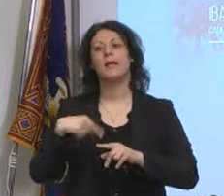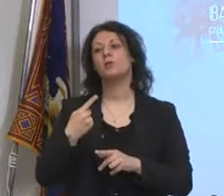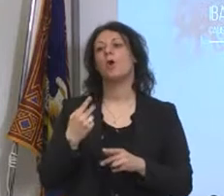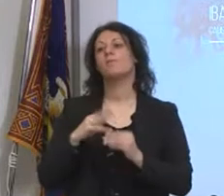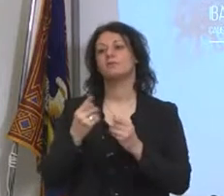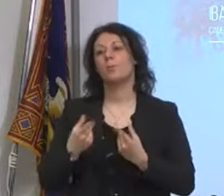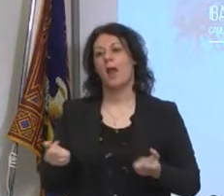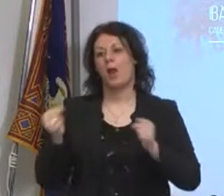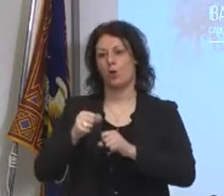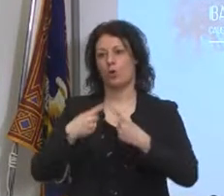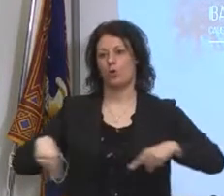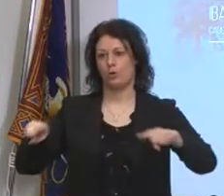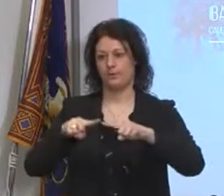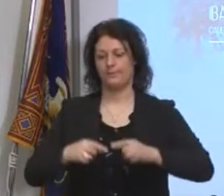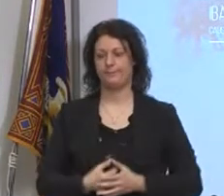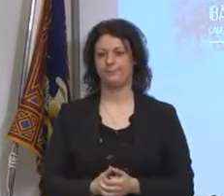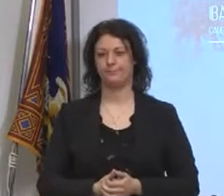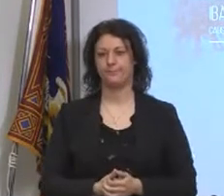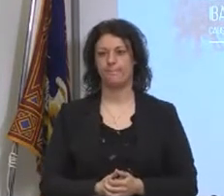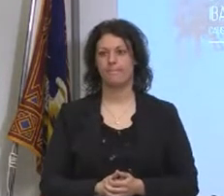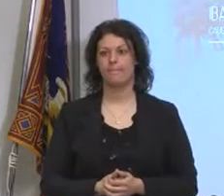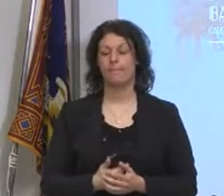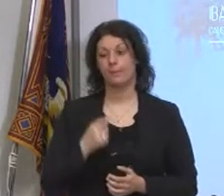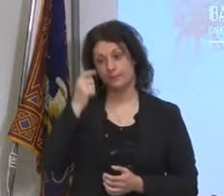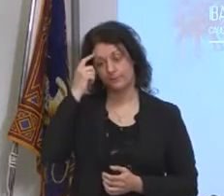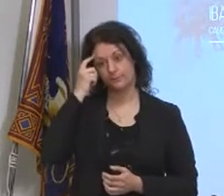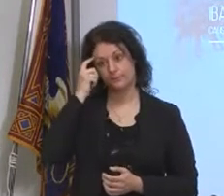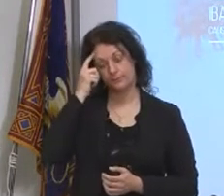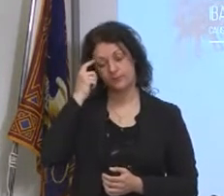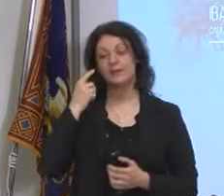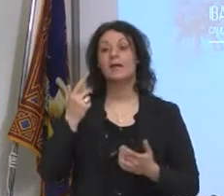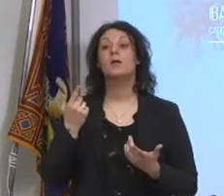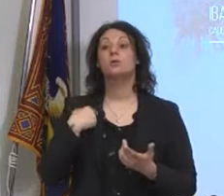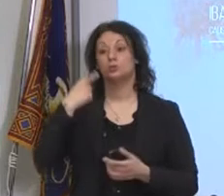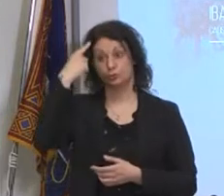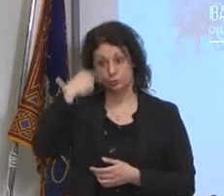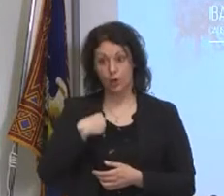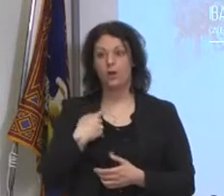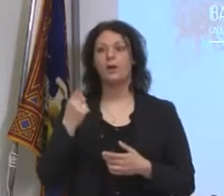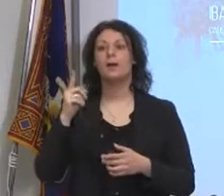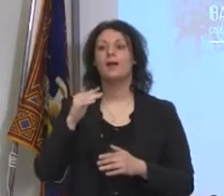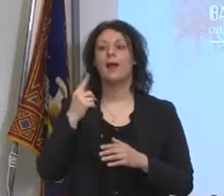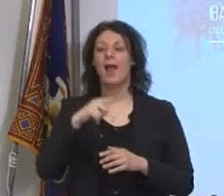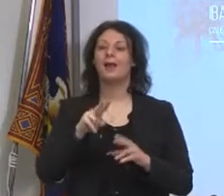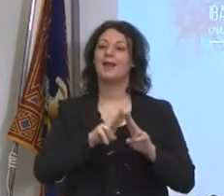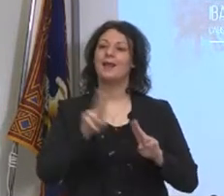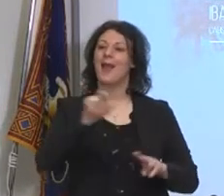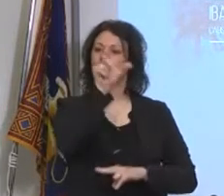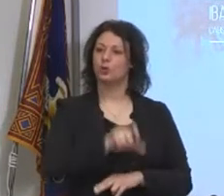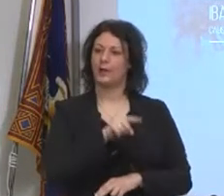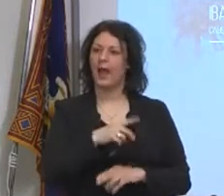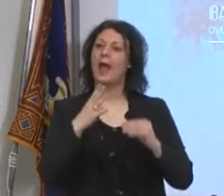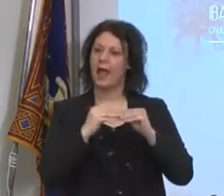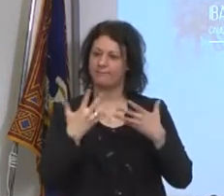che anche, questo ci è stato detto ieri da parte dell'ufficio scolastico, anche a livello nazionale hanno fatto un gruppo di lavoro